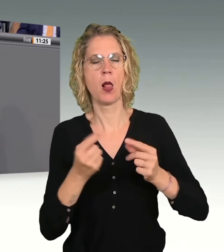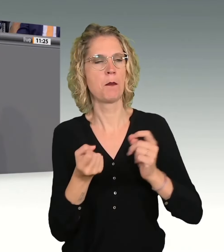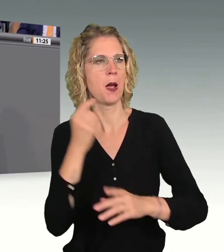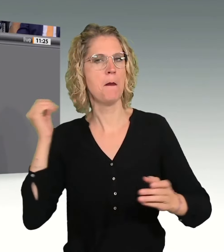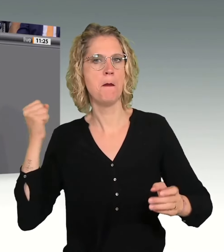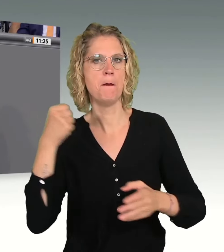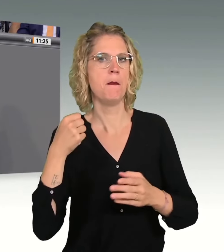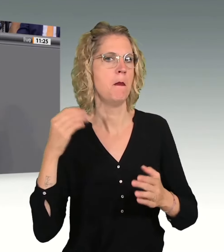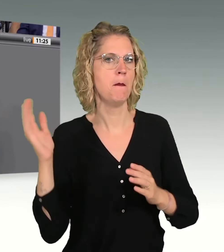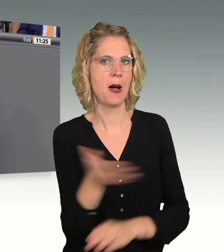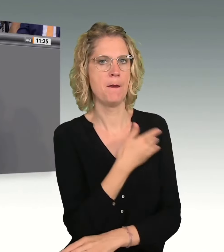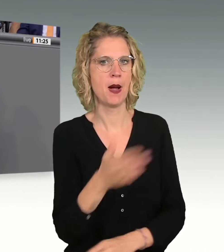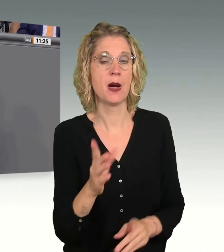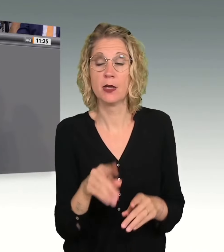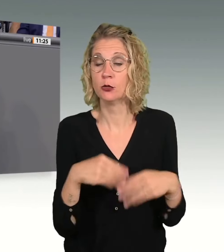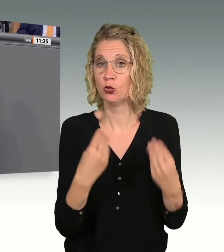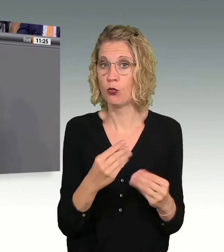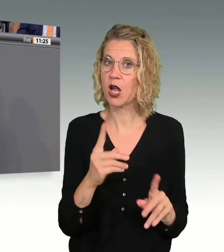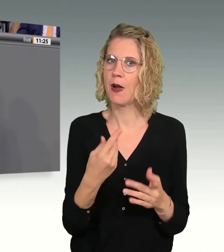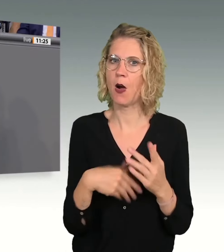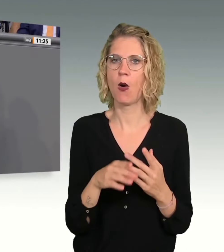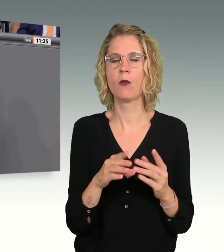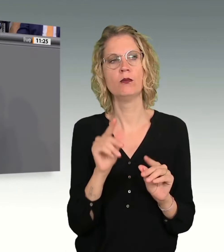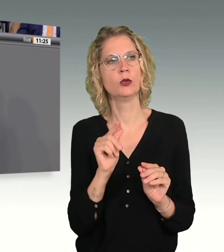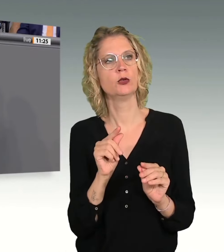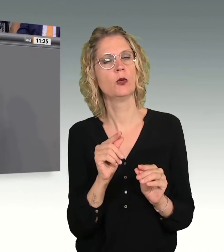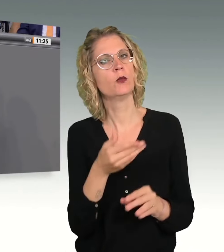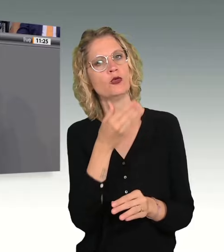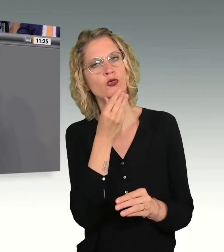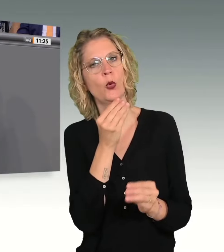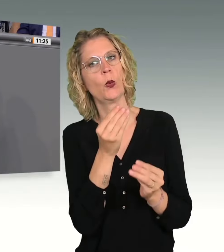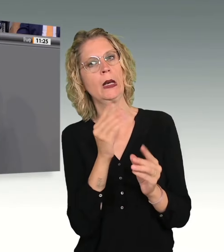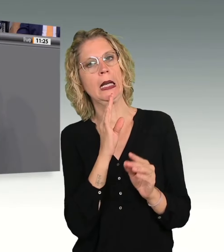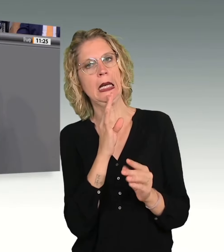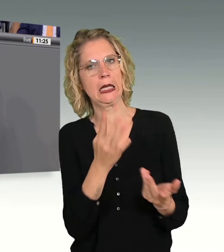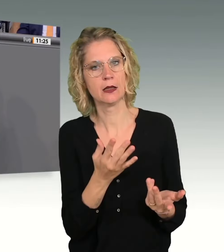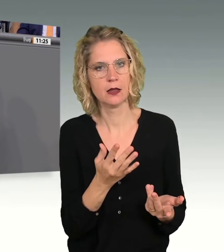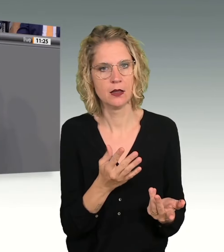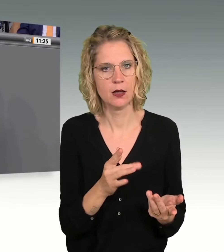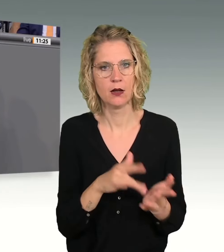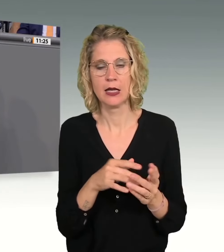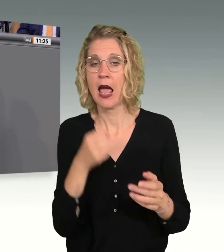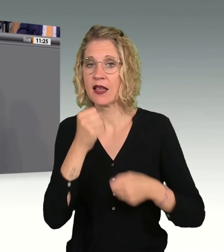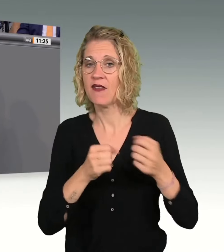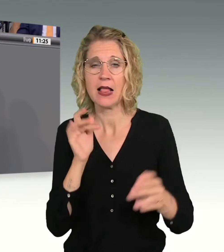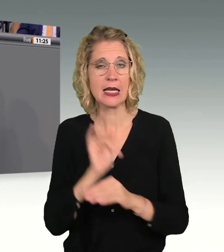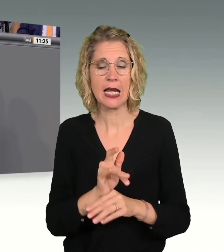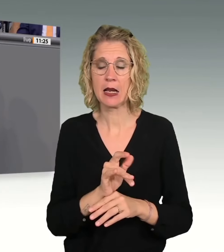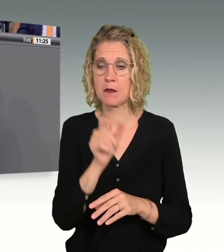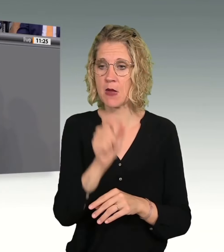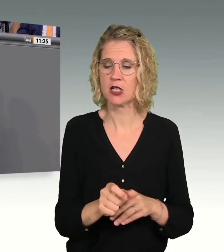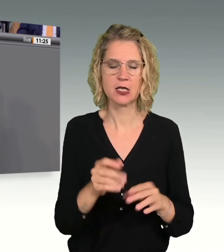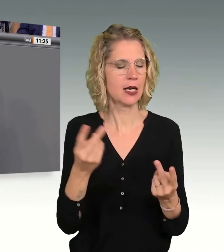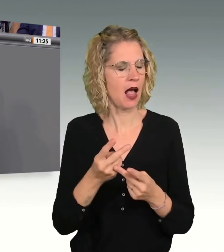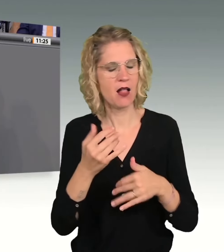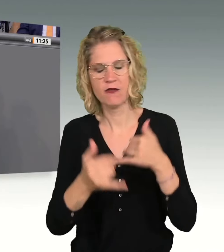typisch, sie ist auch beschönigend. Gewalt gegen Menschen, egal ob Frauen, Männer, Kinder oder Älteren, ist